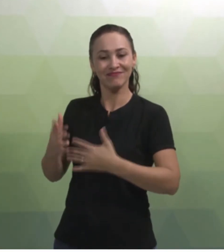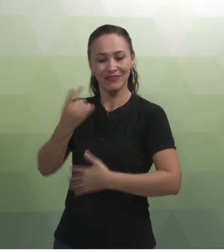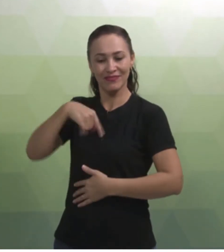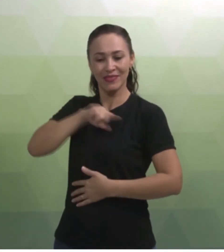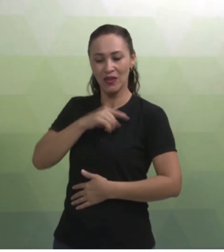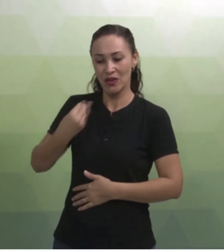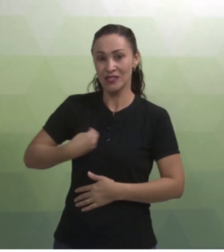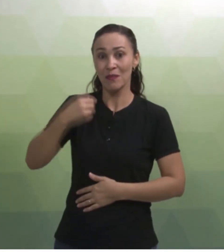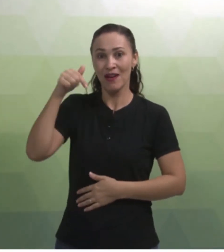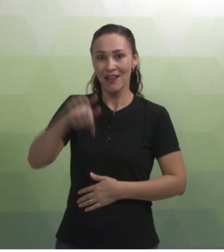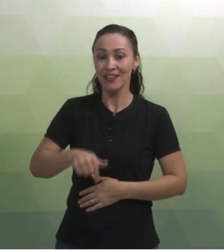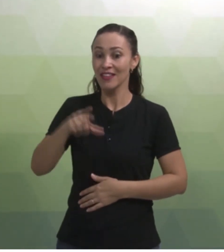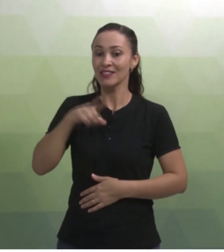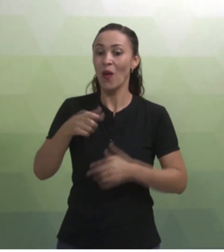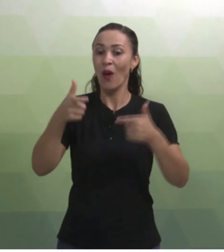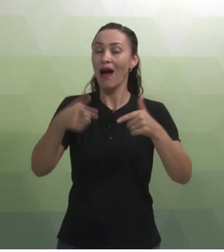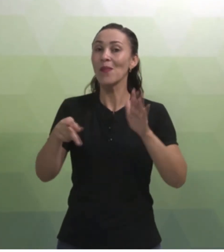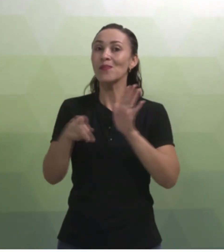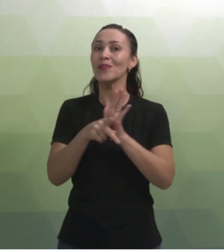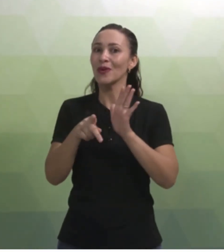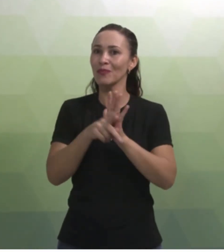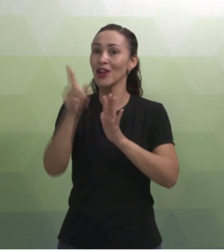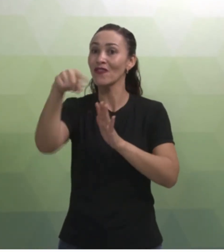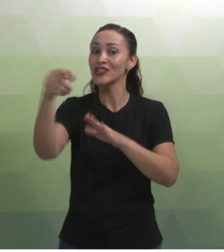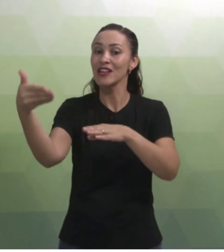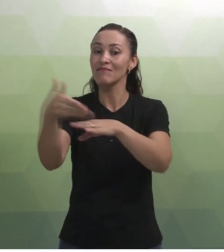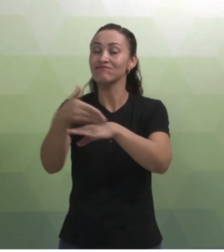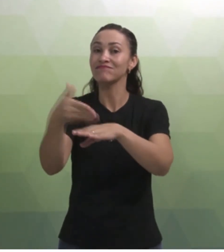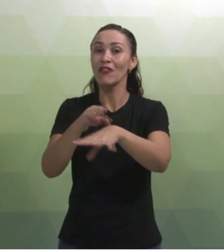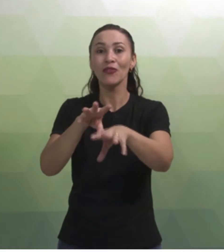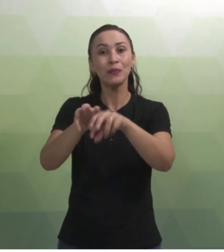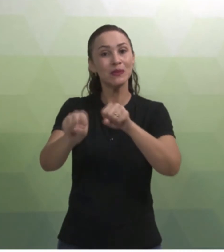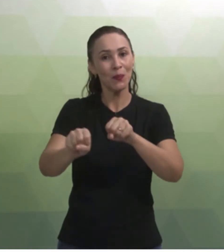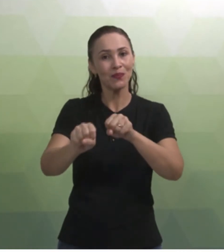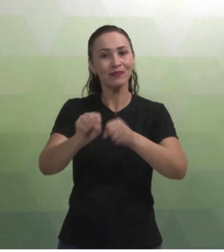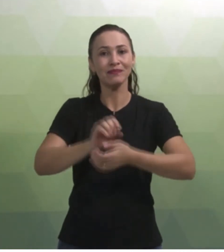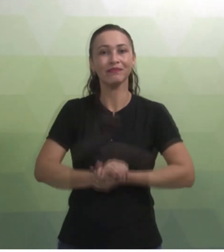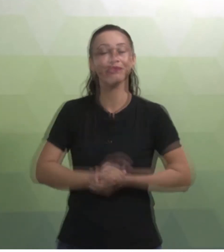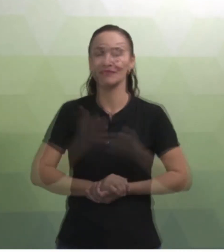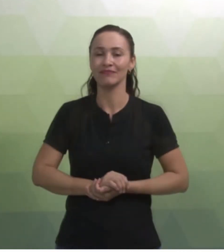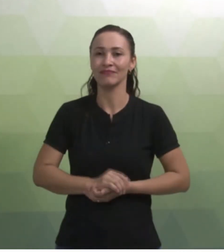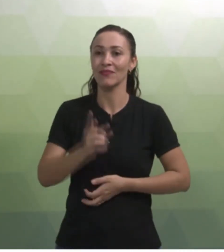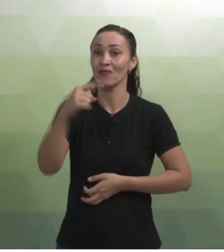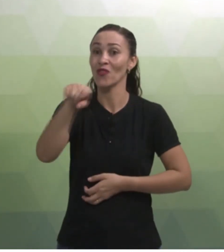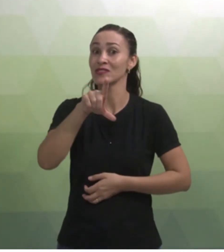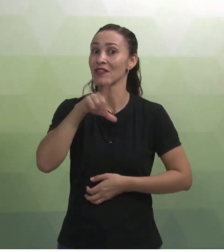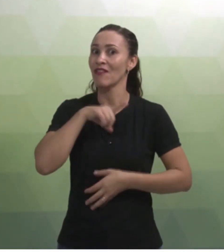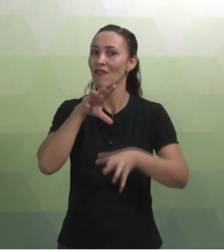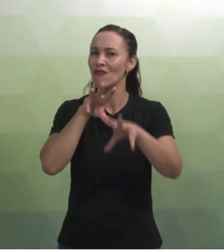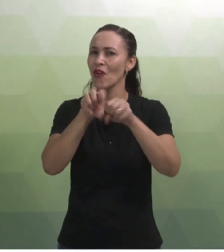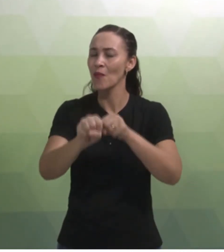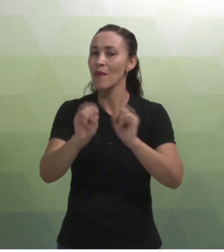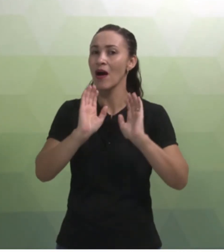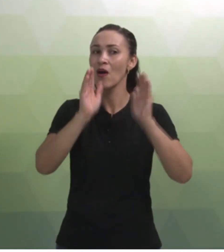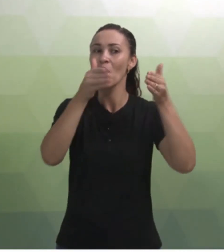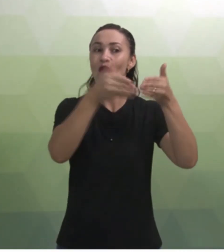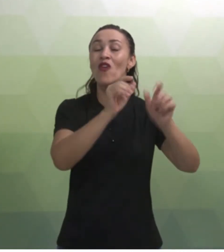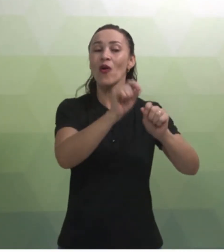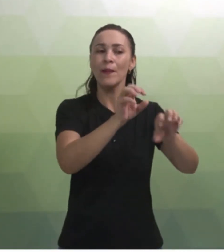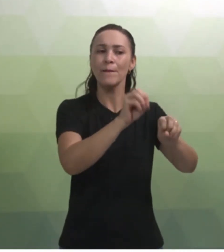espaço aqui, que vocês estão tendo essa formação. Então, vocês estão formando para o ensino de uma língua que foi reconhecida por